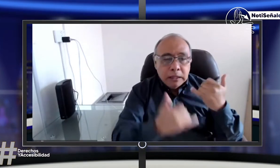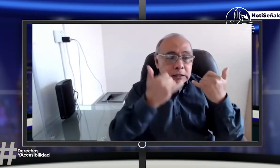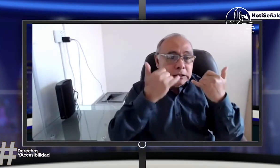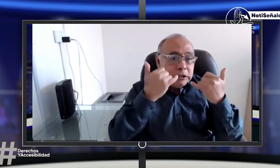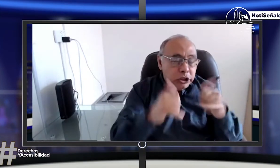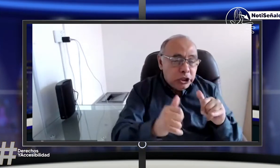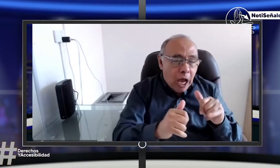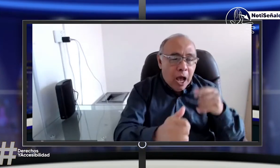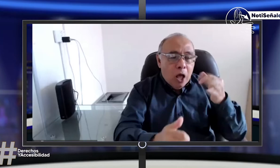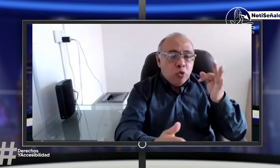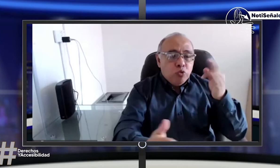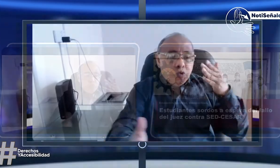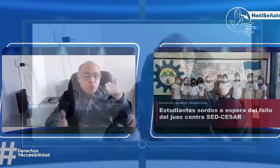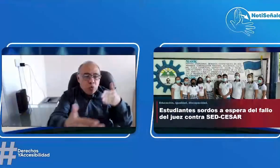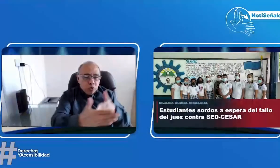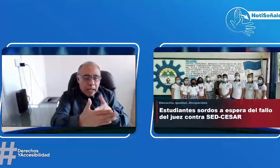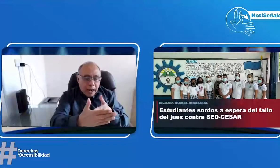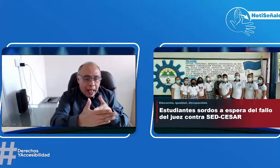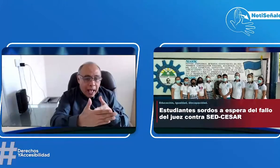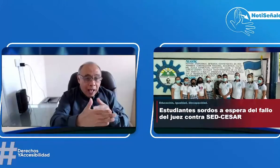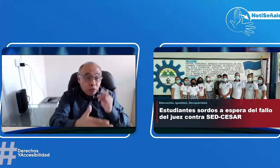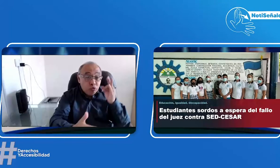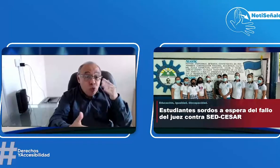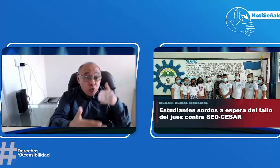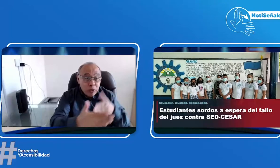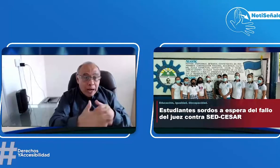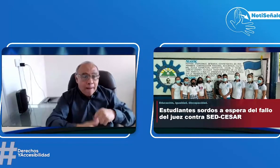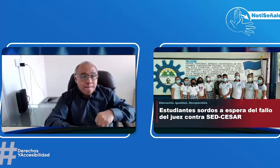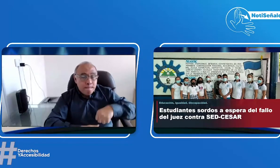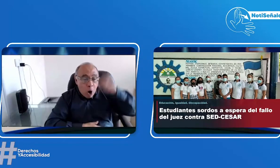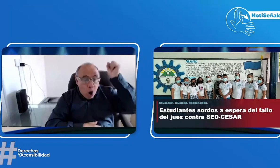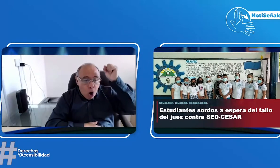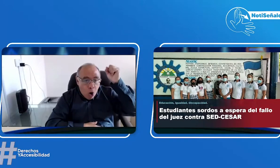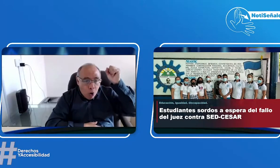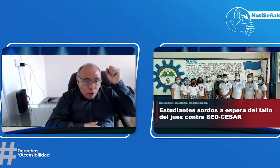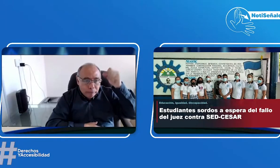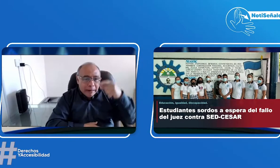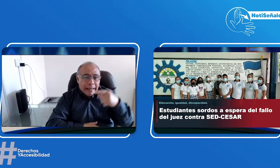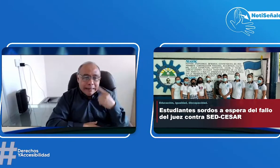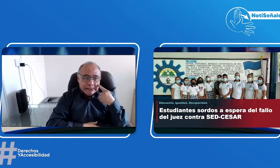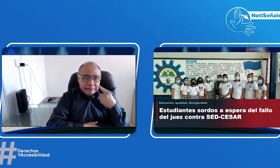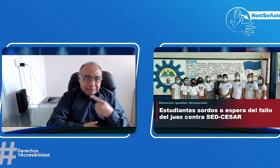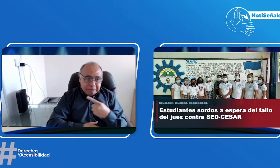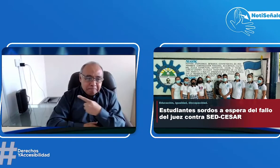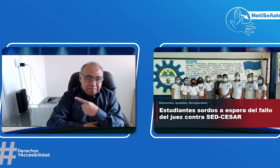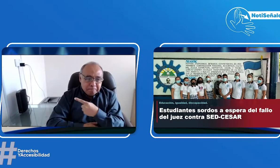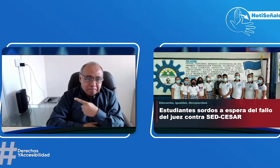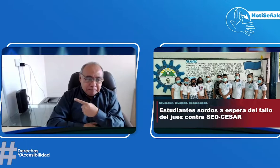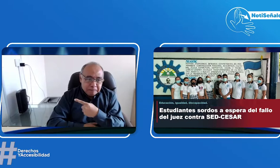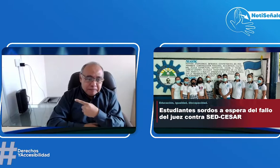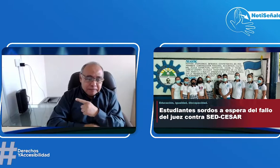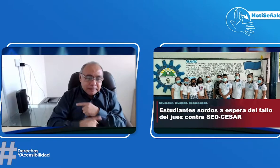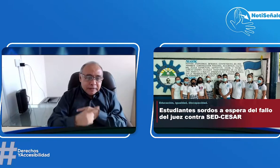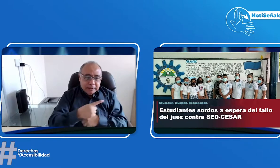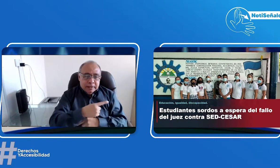se ha tratado de conseguir muchas cosas, se tuvo que imponer una acción de tutela,